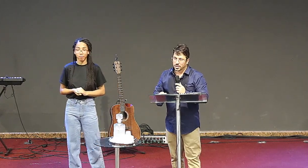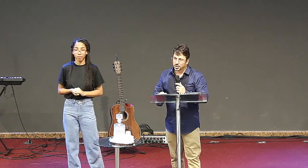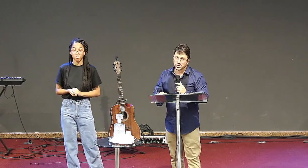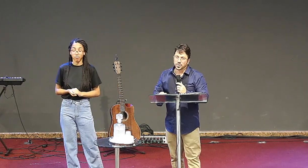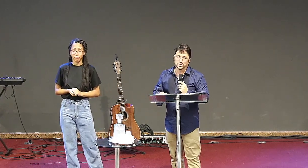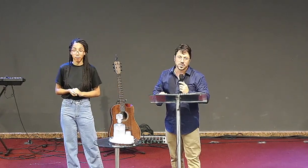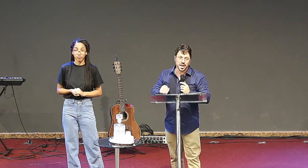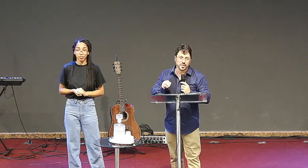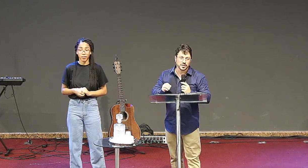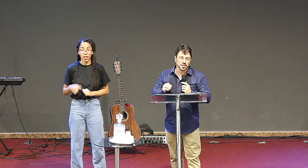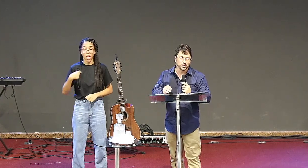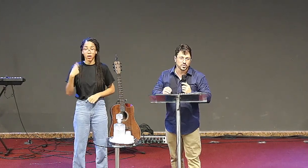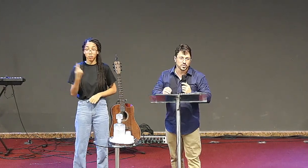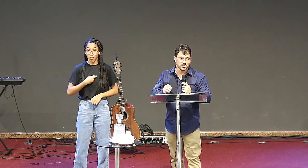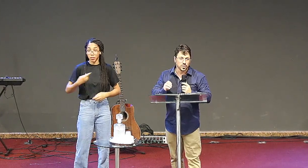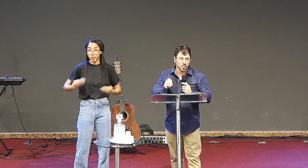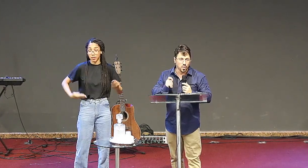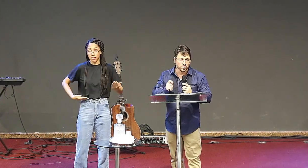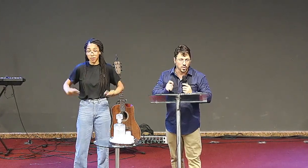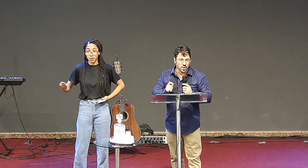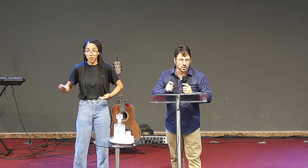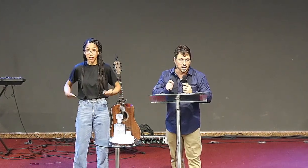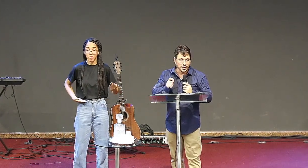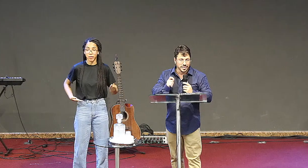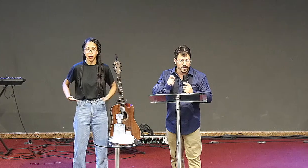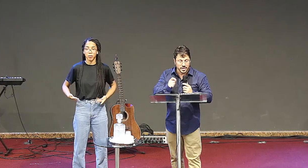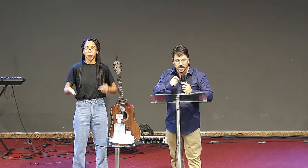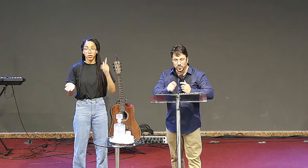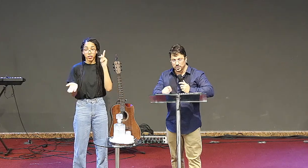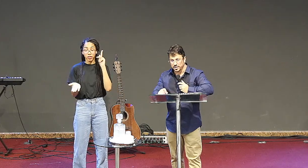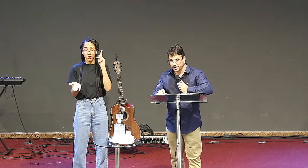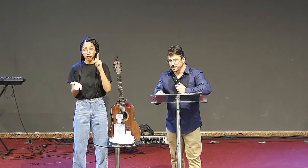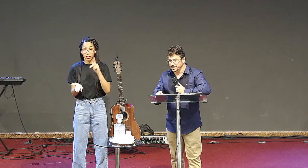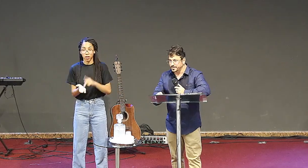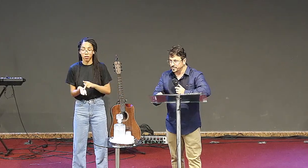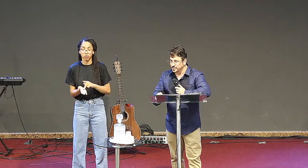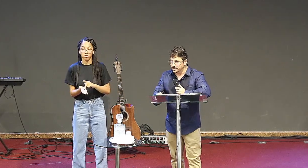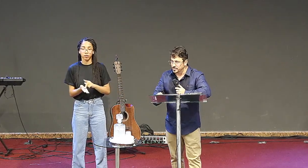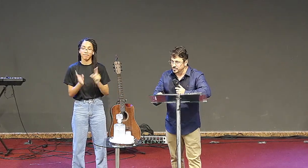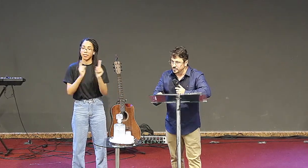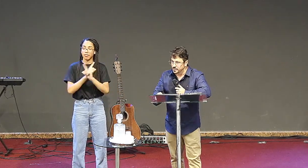que a gente não serve a Deus como nós deveríamos servir